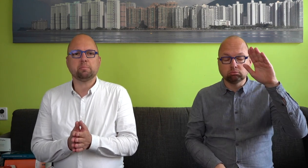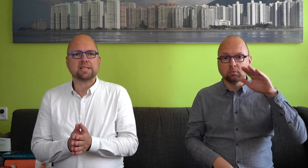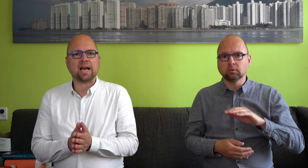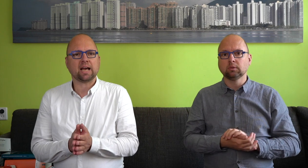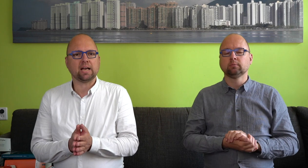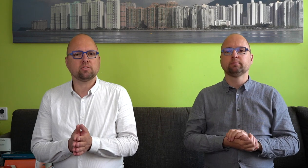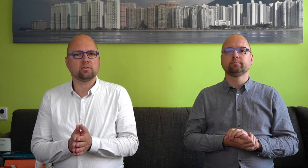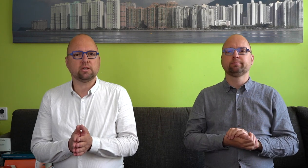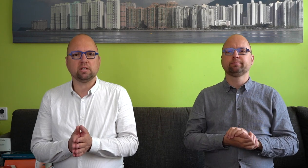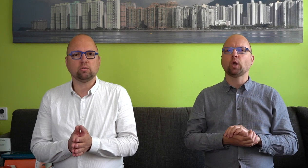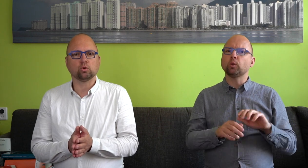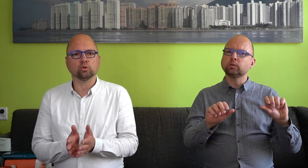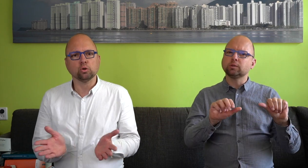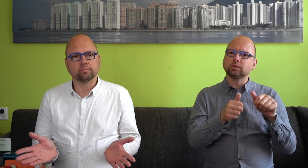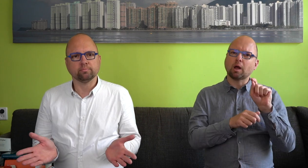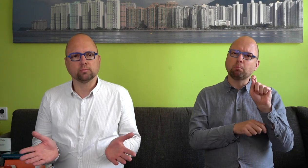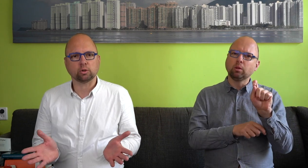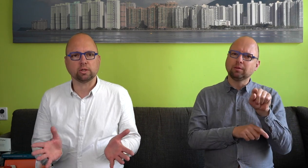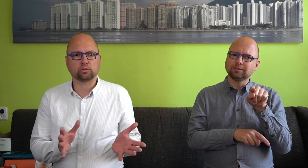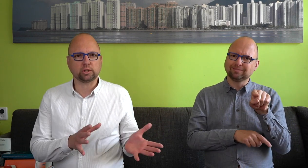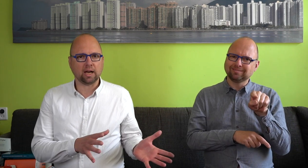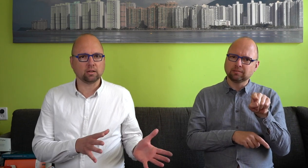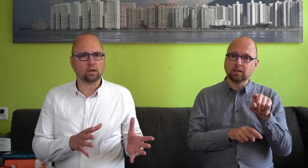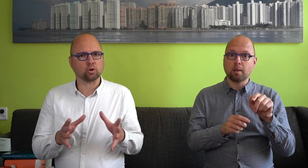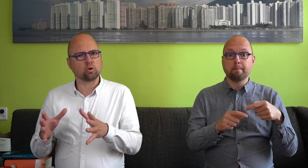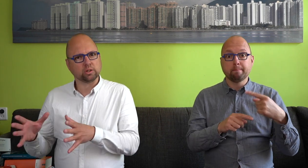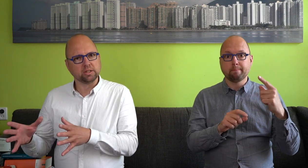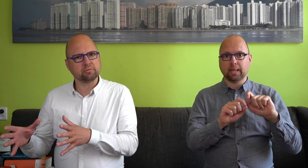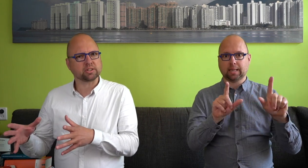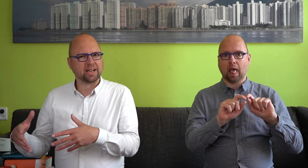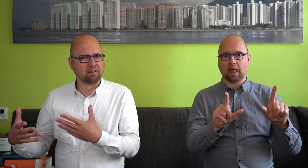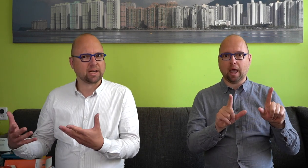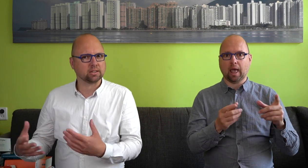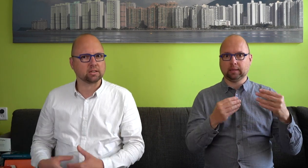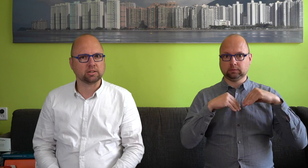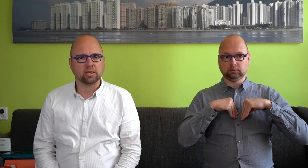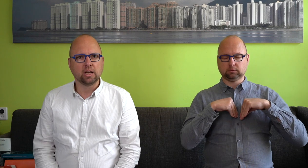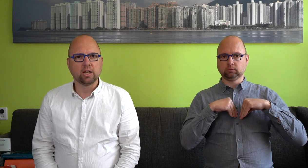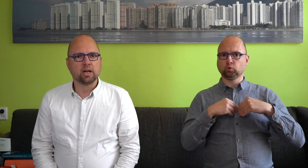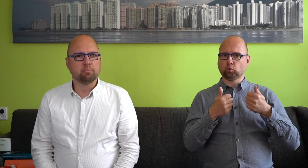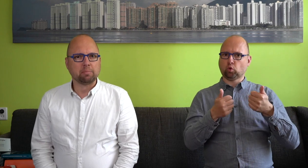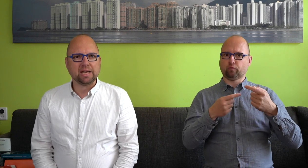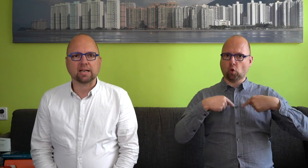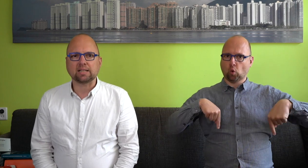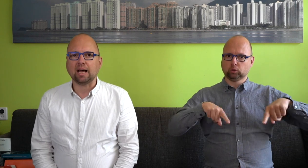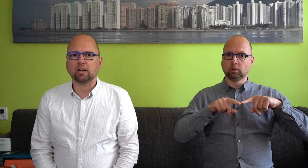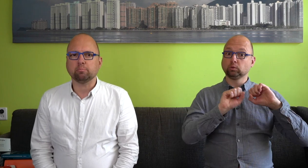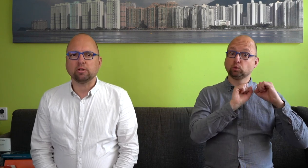Die meertaligheid die doet ons goed, zowel sociaal als ook cognitief. Er zijn aanwijzingen dat als je met meerdere talen bent